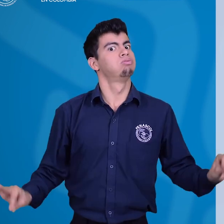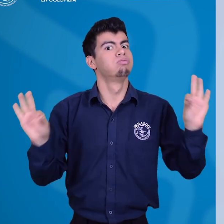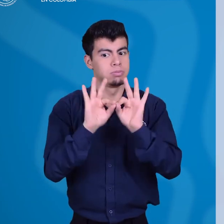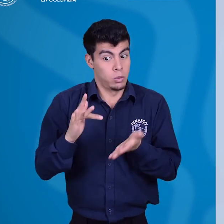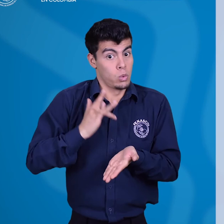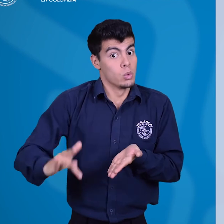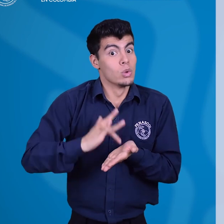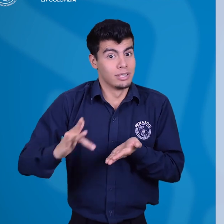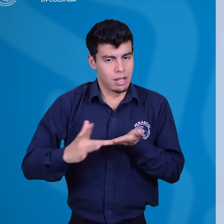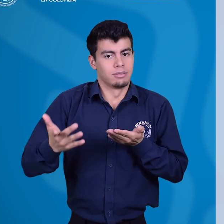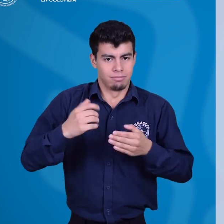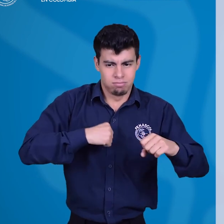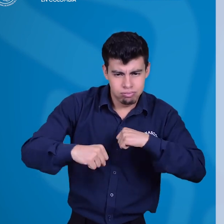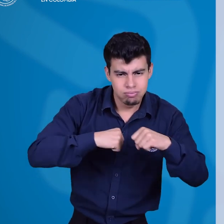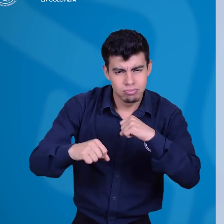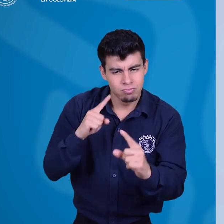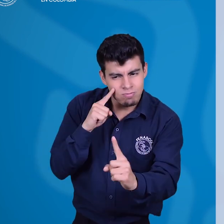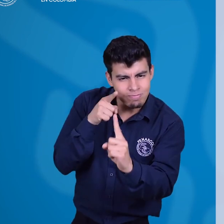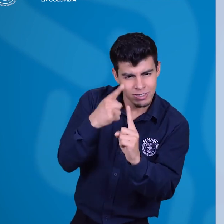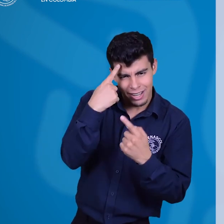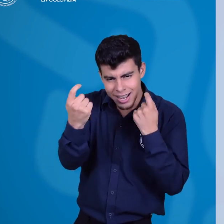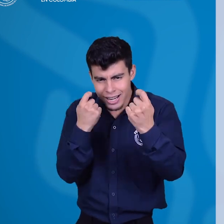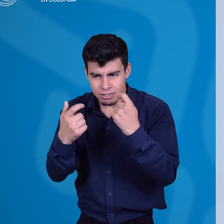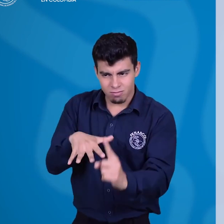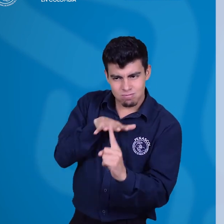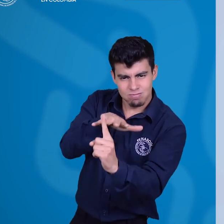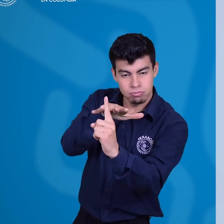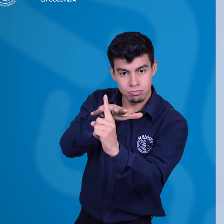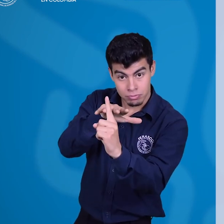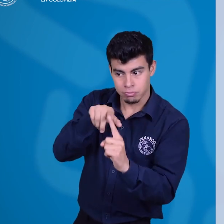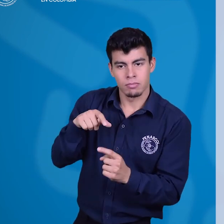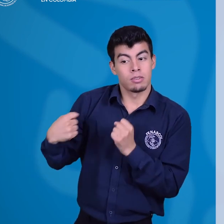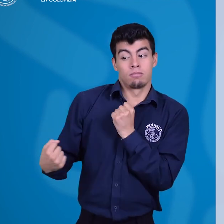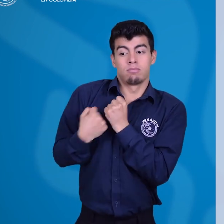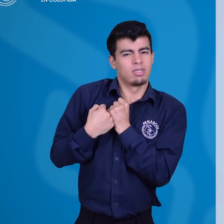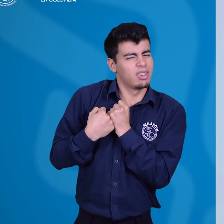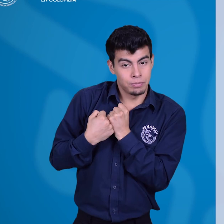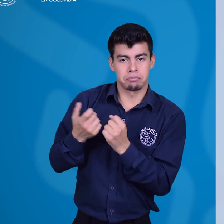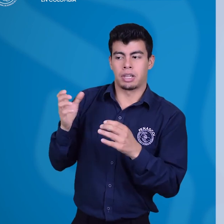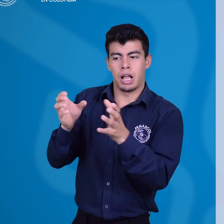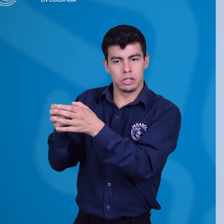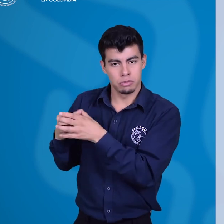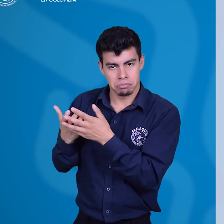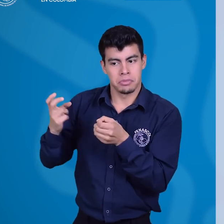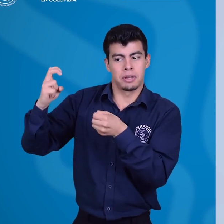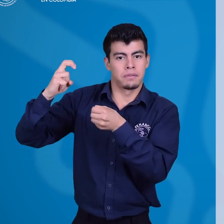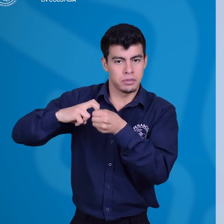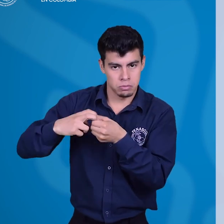urgentes y actores estratégicos a incidir con el apoyo de las asociaciones, la federación